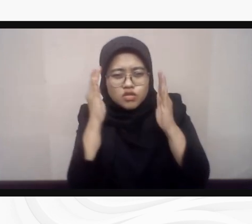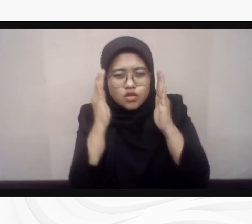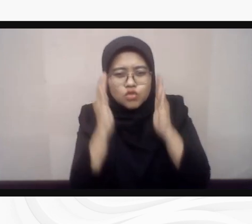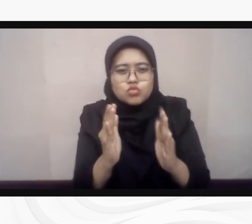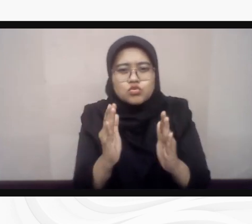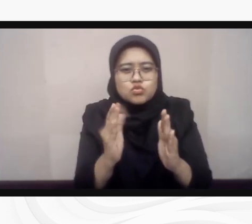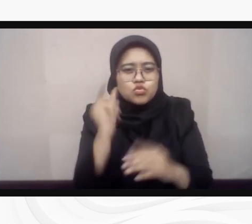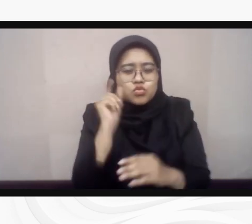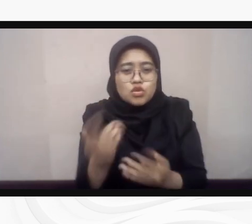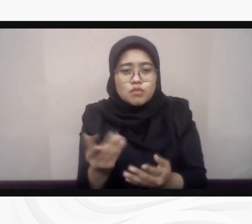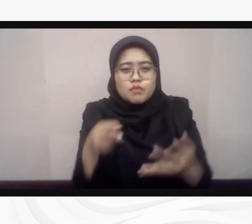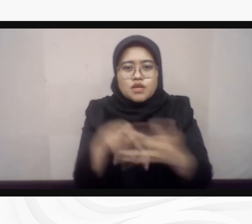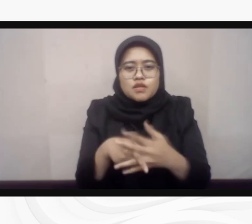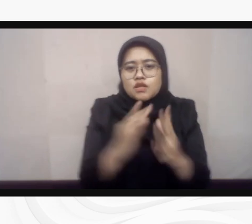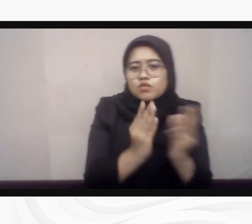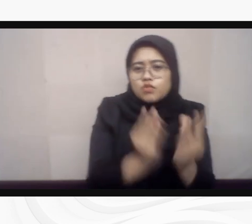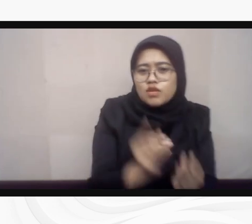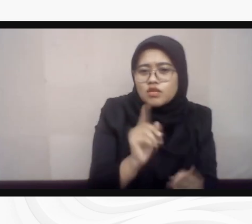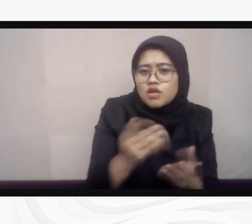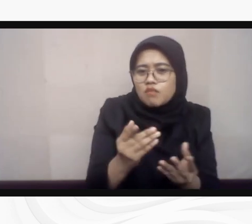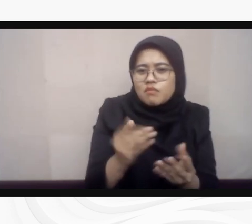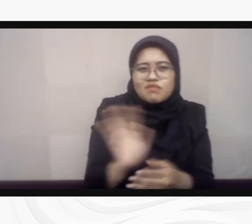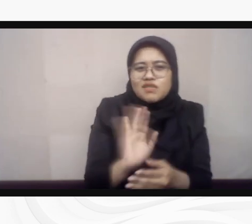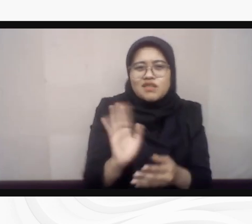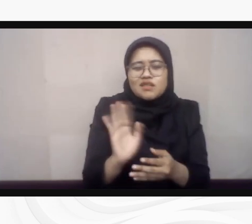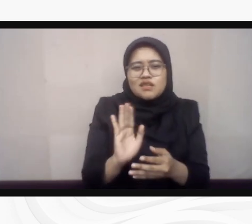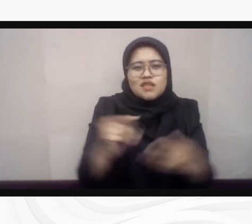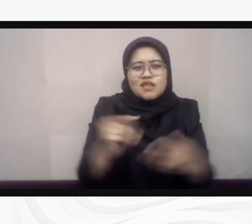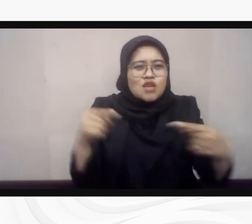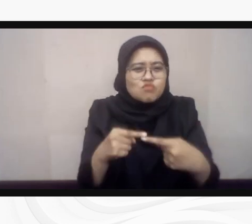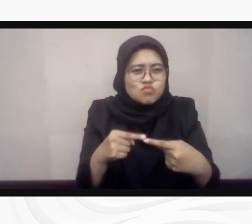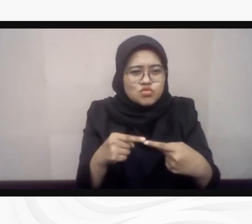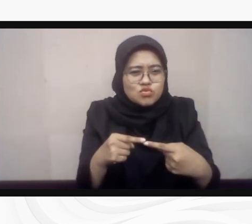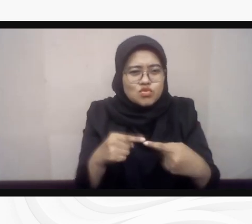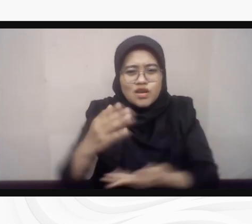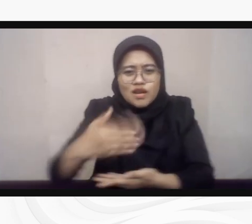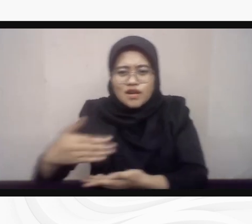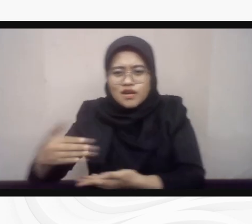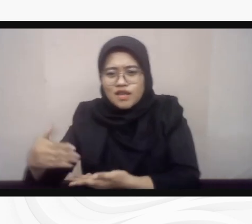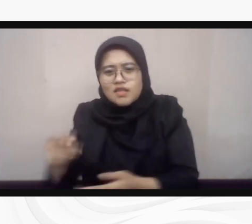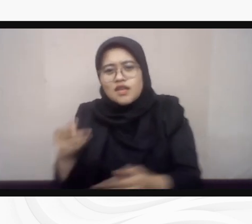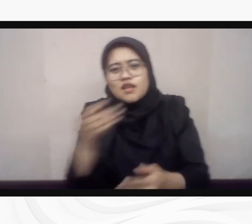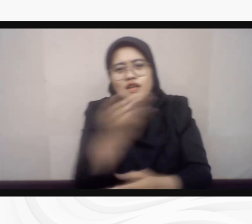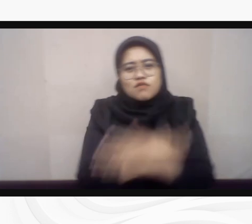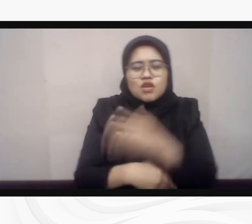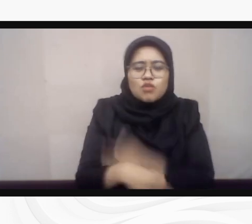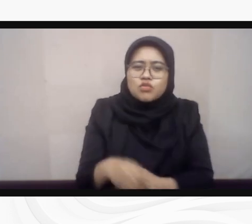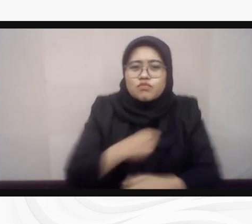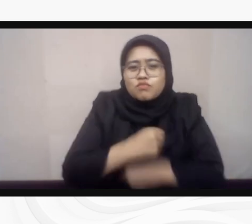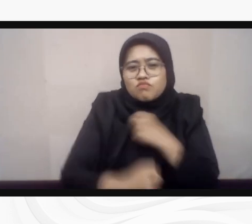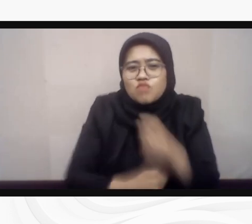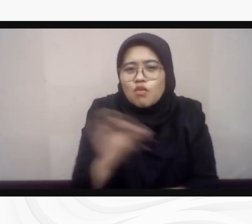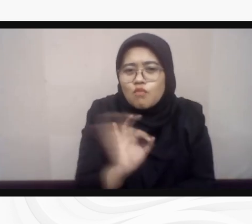meliputi permasalahan ketidaksinkronan data pemilih defable, penyenggaraan pemilu yang belum aksesibel dan minimnya